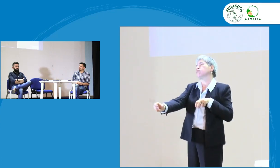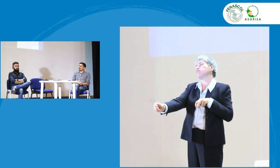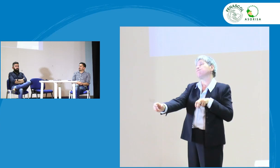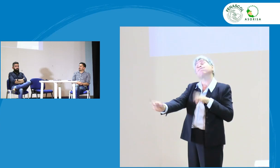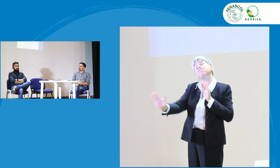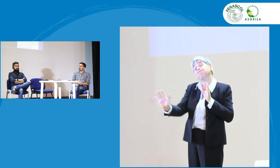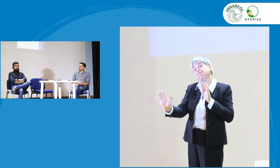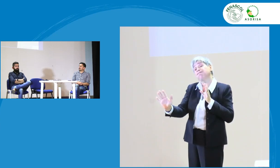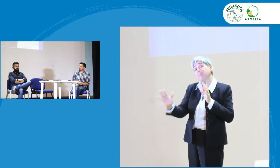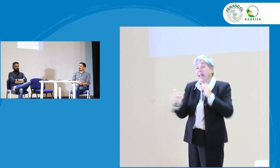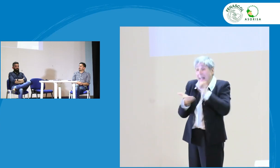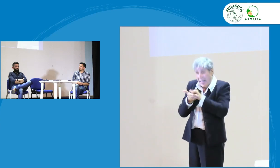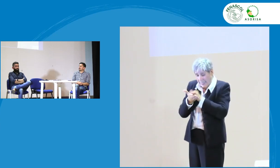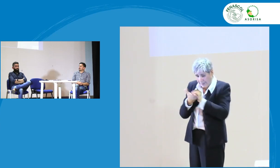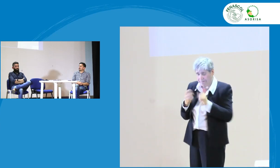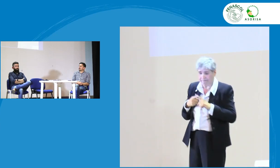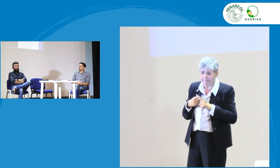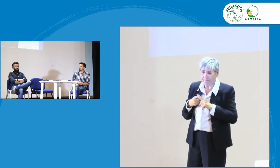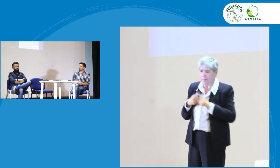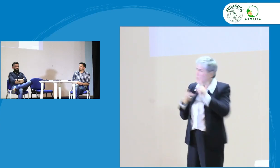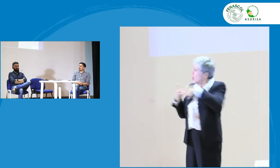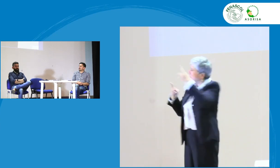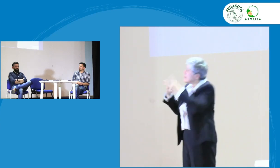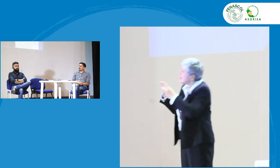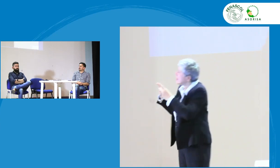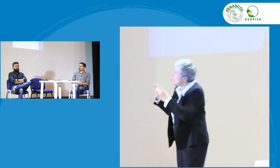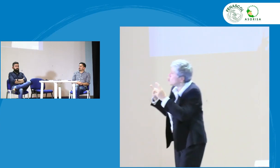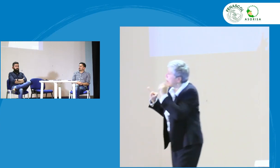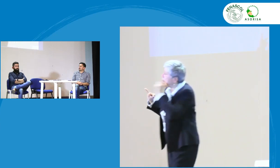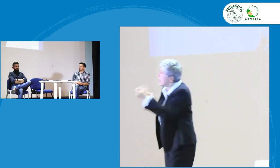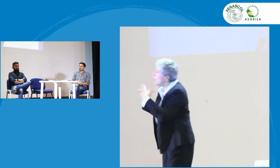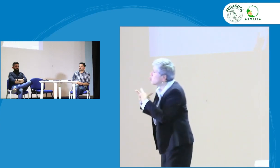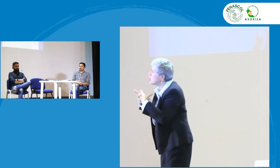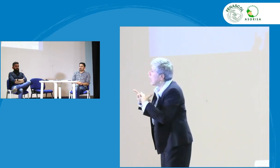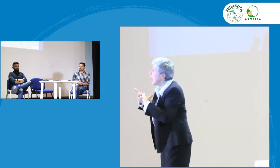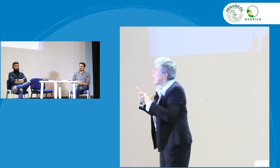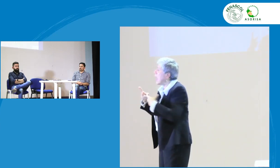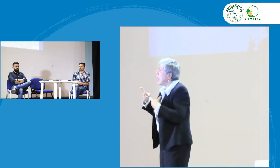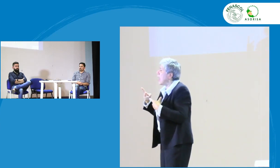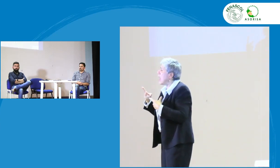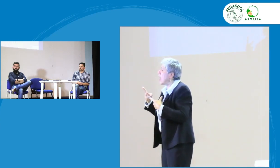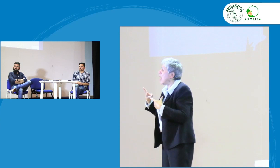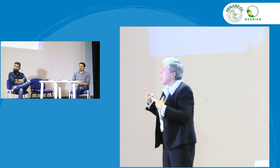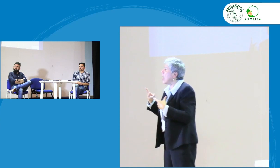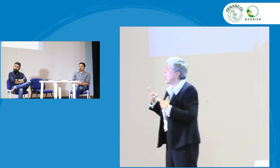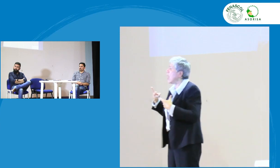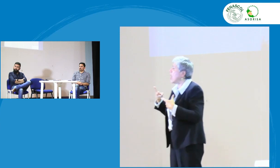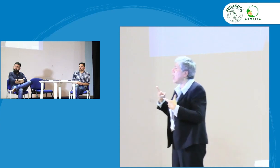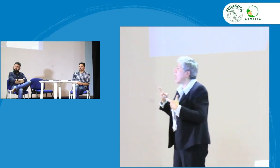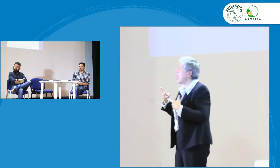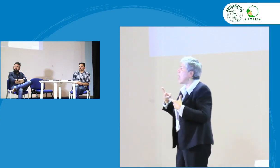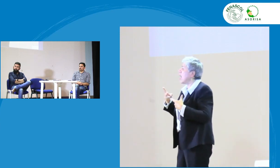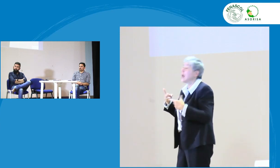ninguno por fuera, tenemos que pensarlo. Es de reflexión. Así es otra pregunta, ¿qué era tu segunda pregunta?